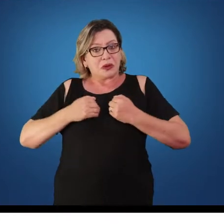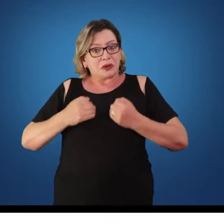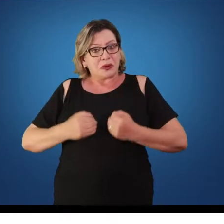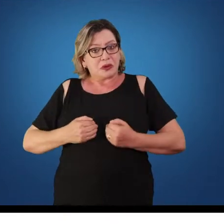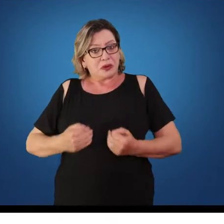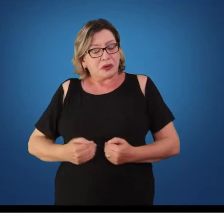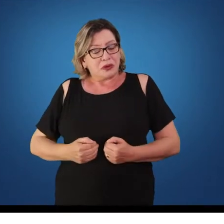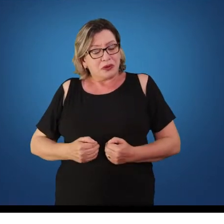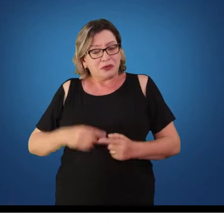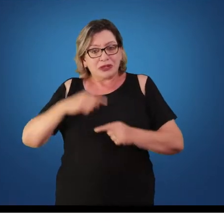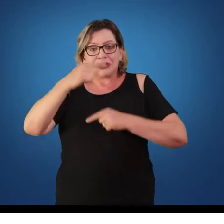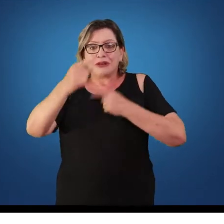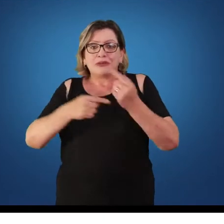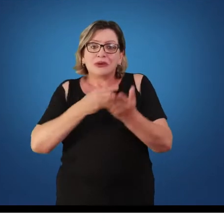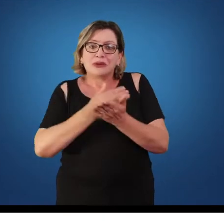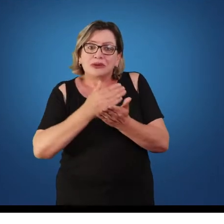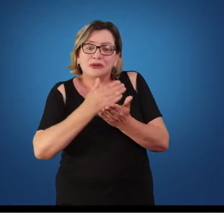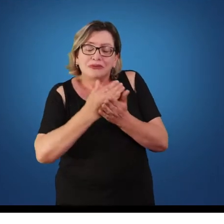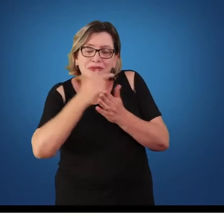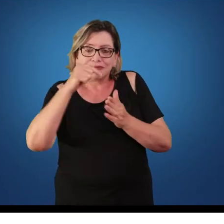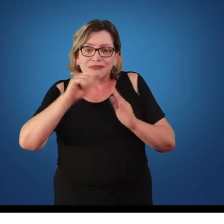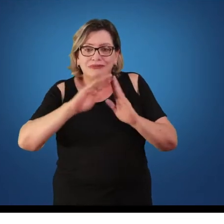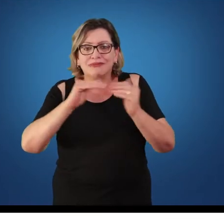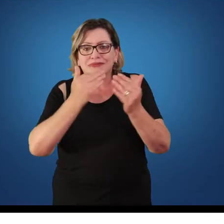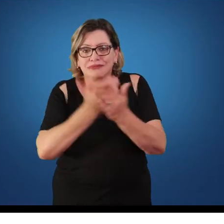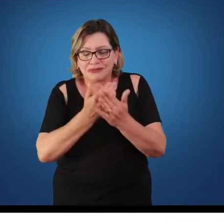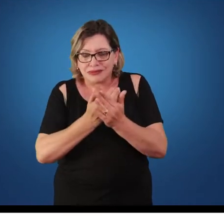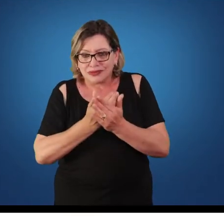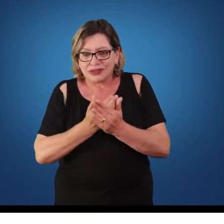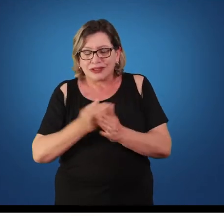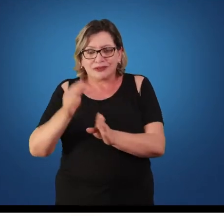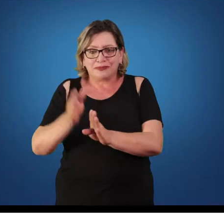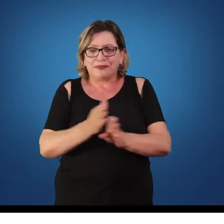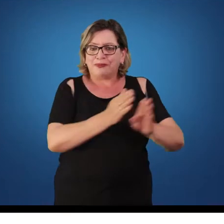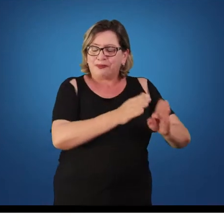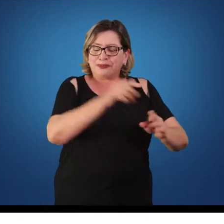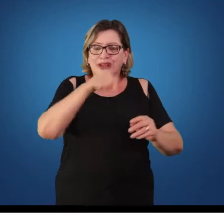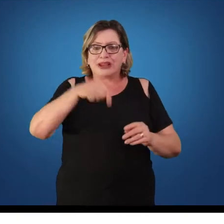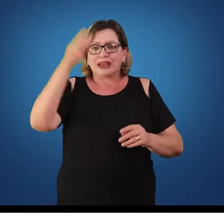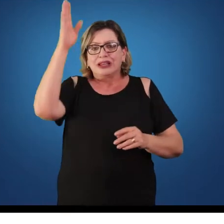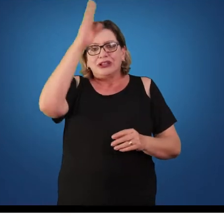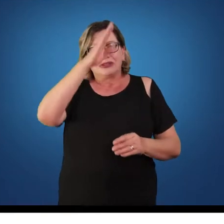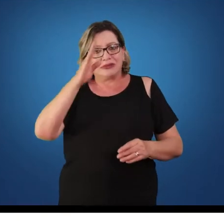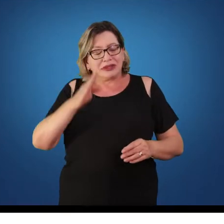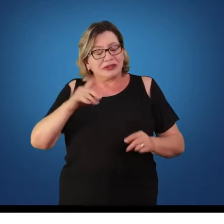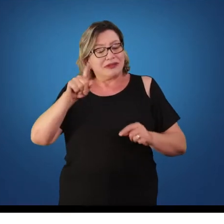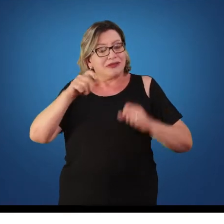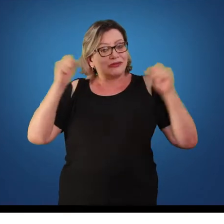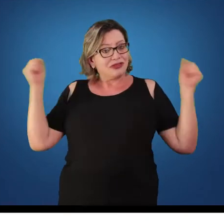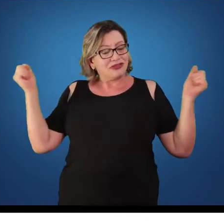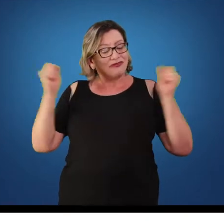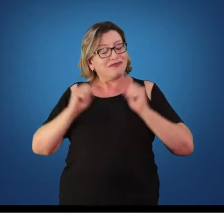as escolas. No Brasil então a ginástica vai se tornar uma atividade muito forte, uma atividade